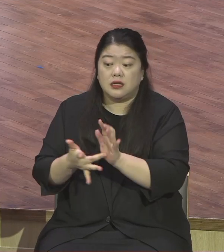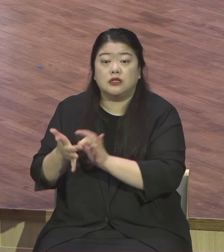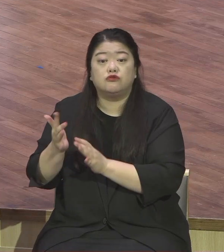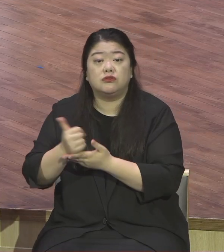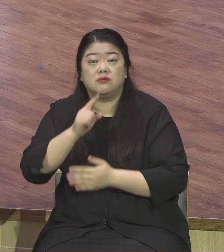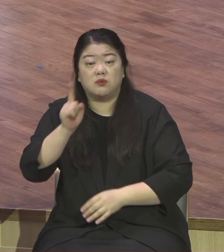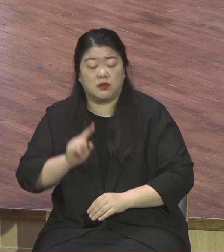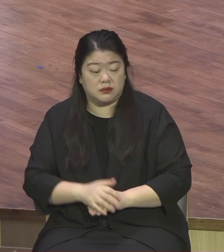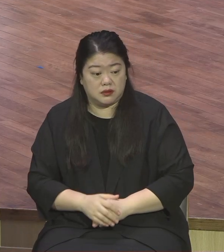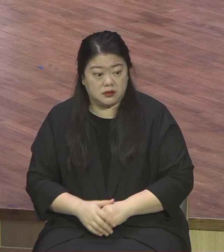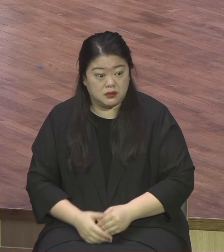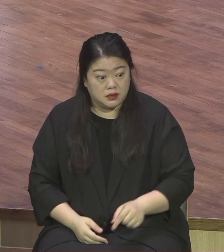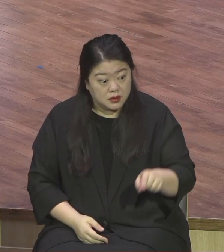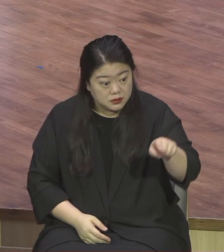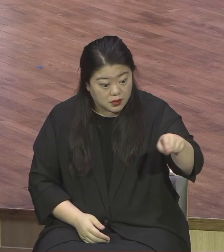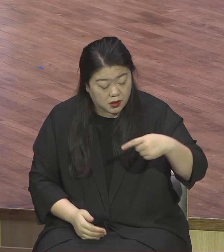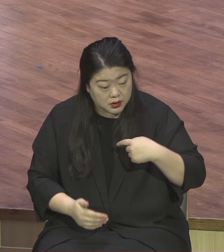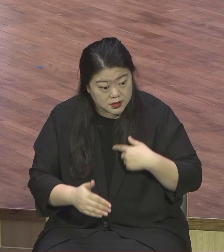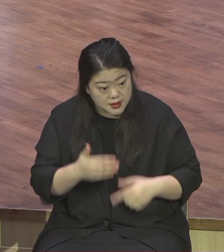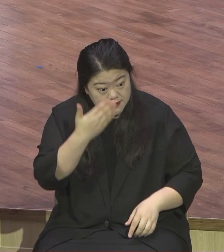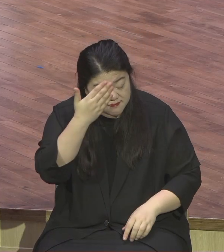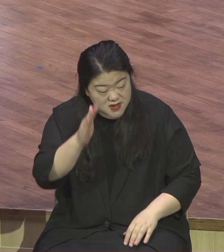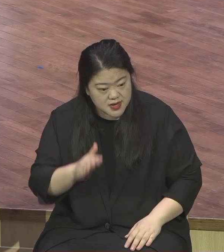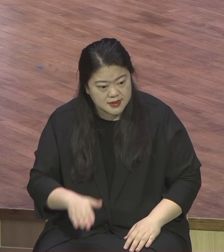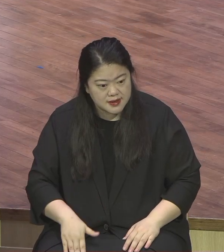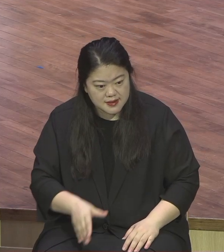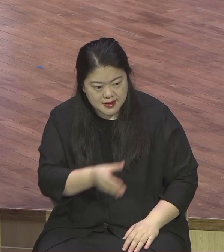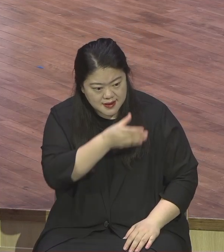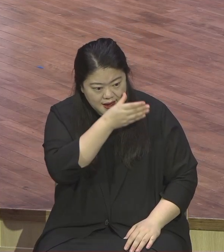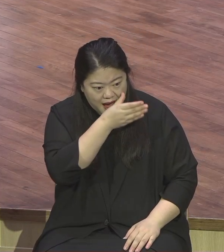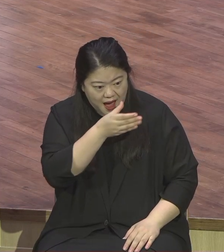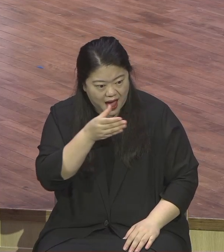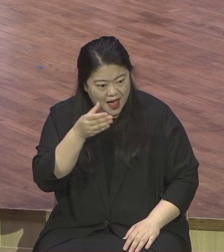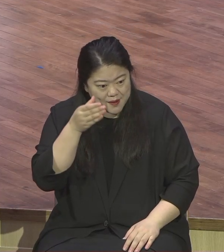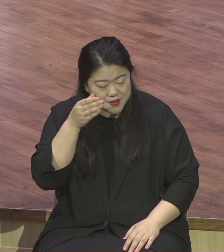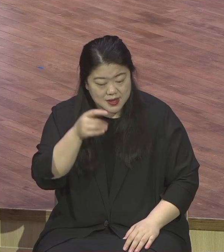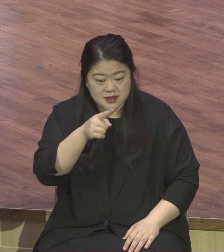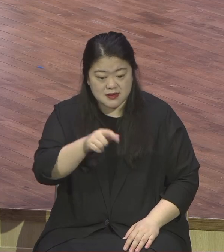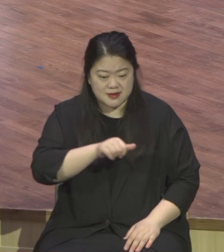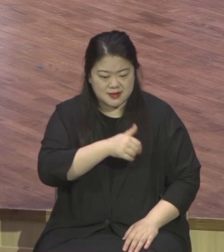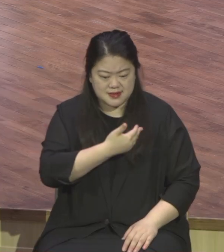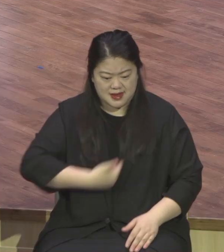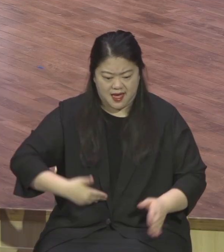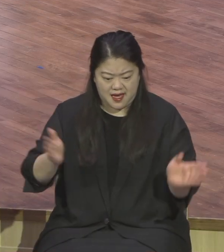요한복음 21장에 보면 예수님이 넘어진 베드로를 다시 일으키시면서